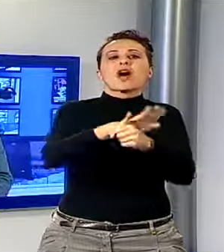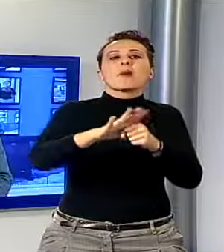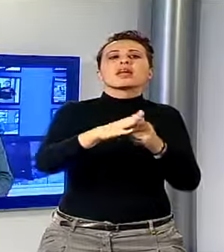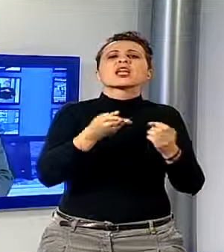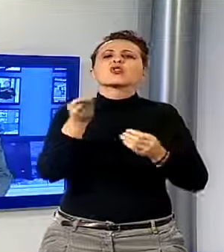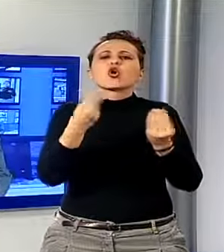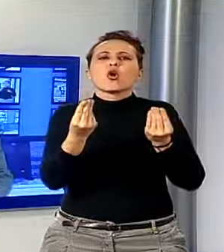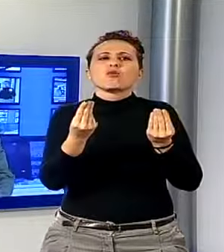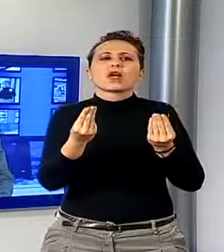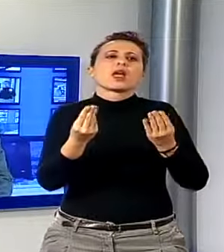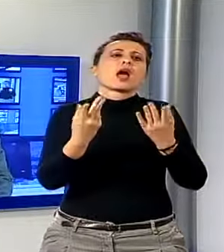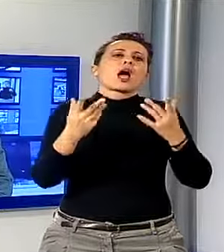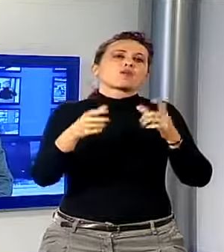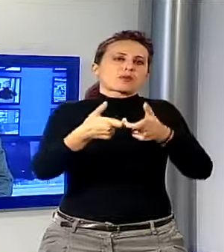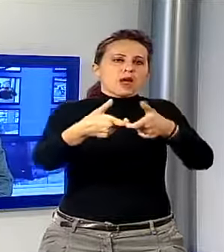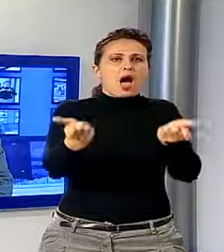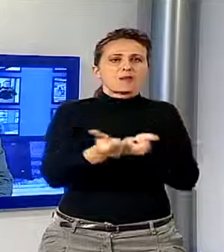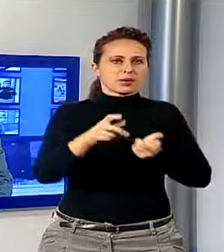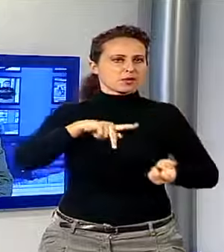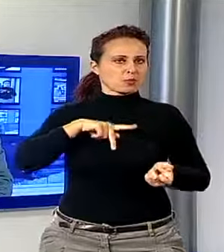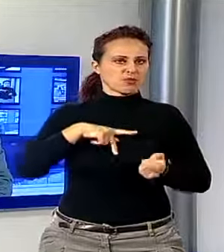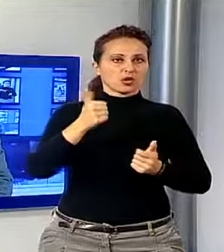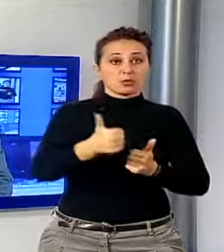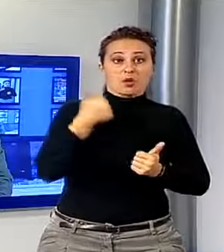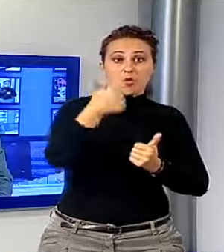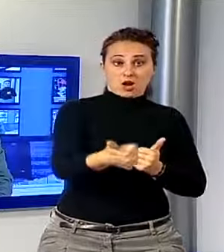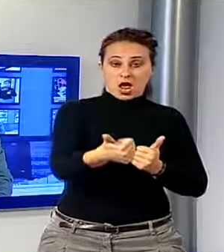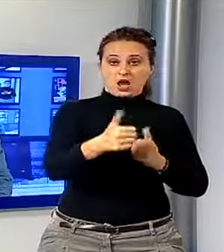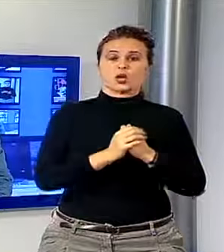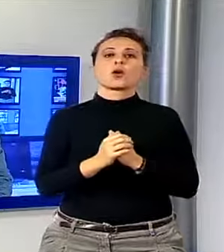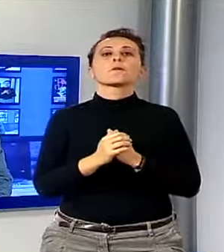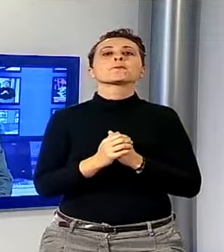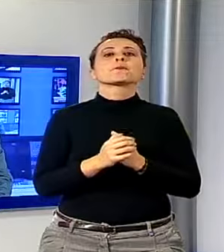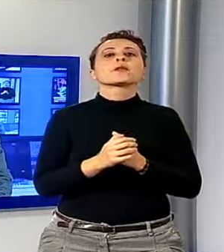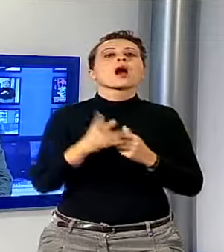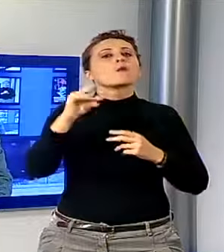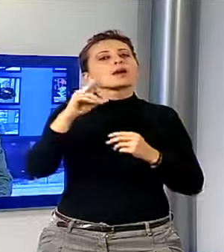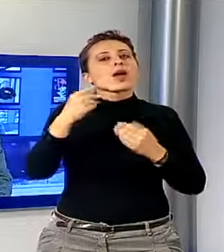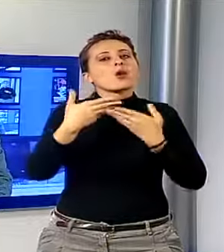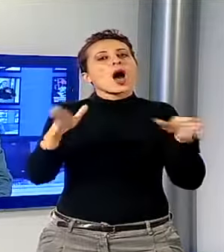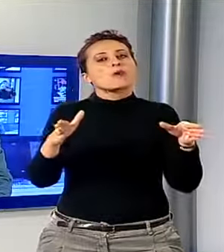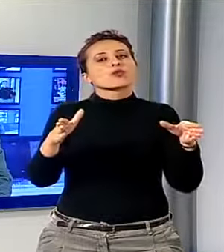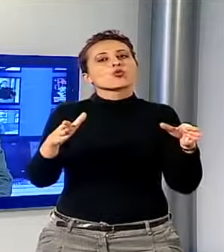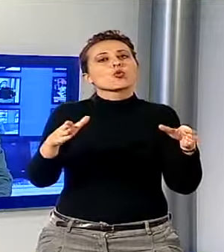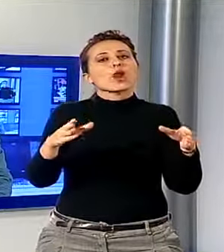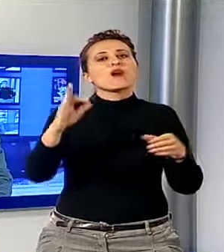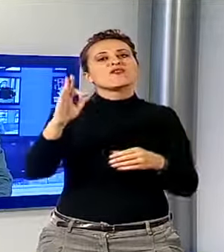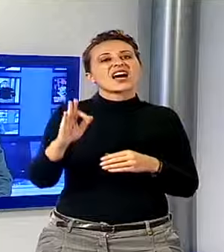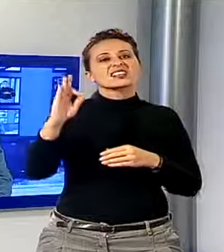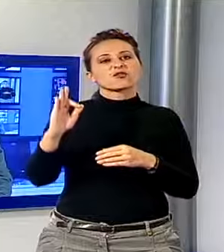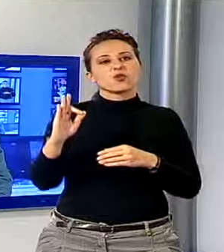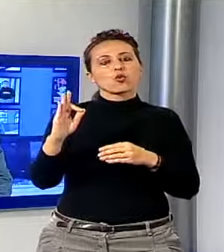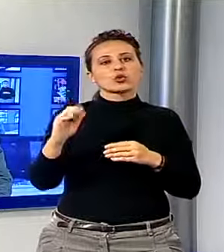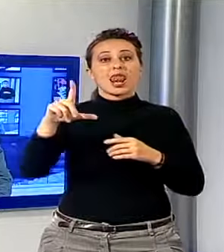Torniamo a parlare dell'apertura di un nuovo fast food a Lammari, nel comune di Capannoli, perché c'è un